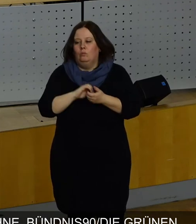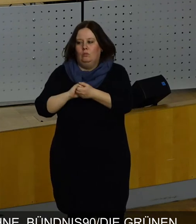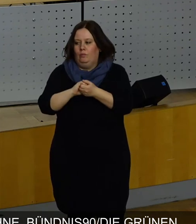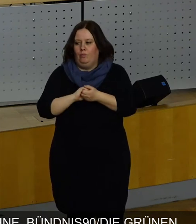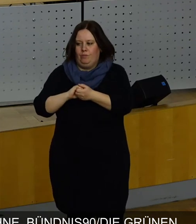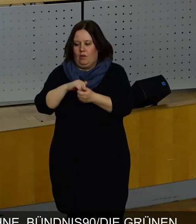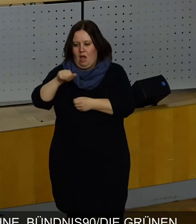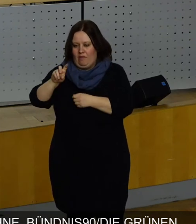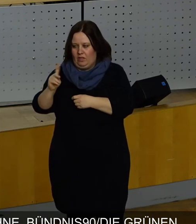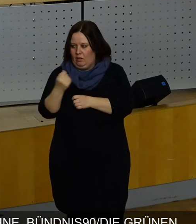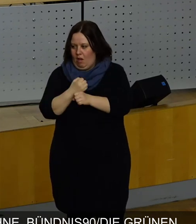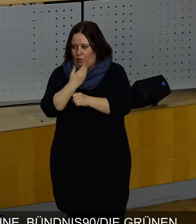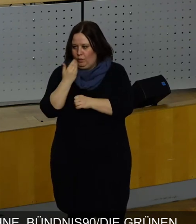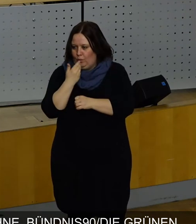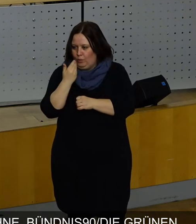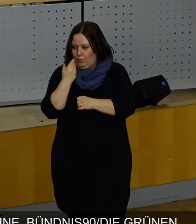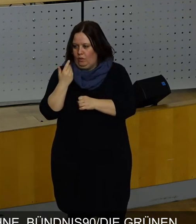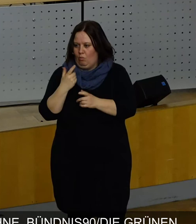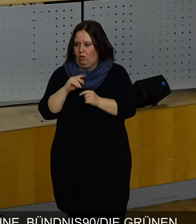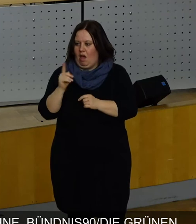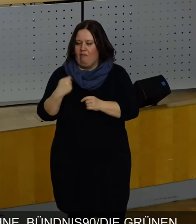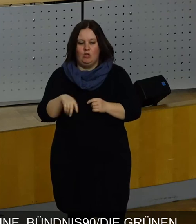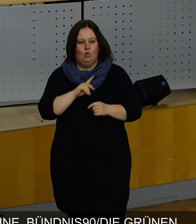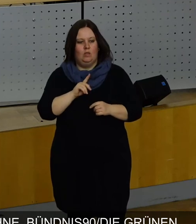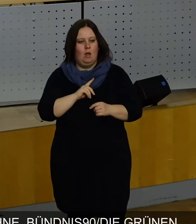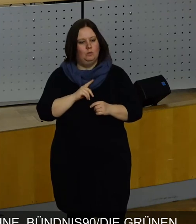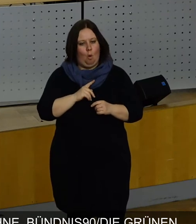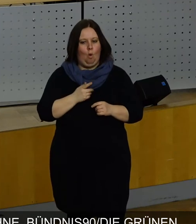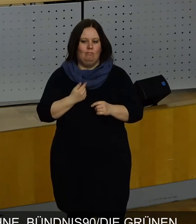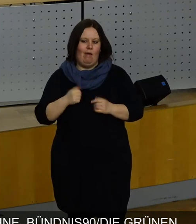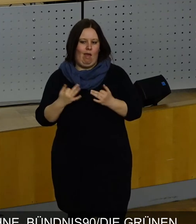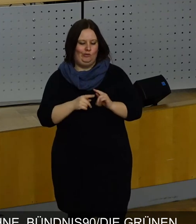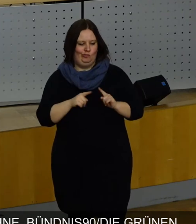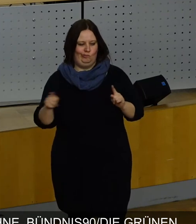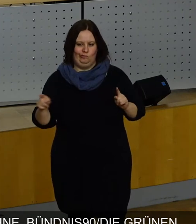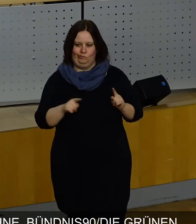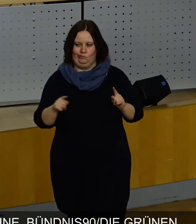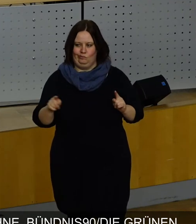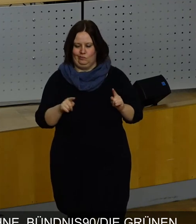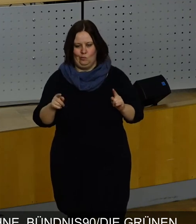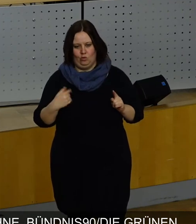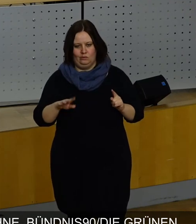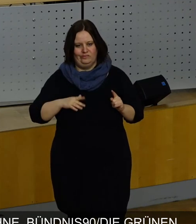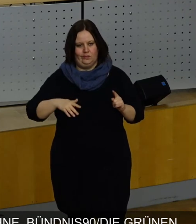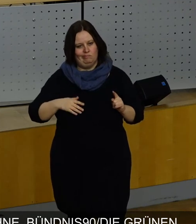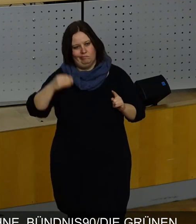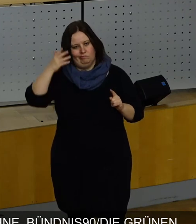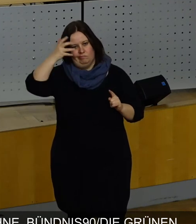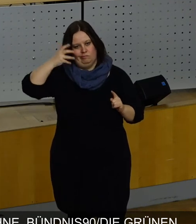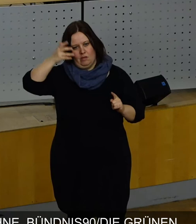mit der AfD macht, sich also nicht einfach rechnerisch auf die andere Seite eines fiktiven Lagers